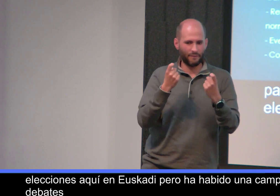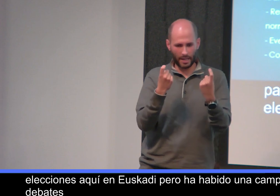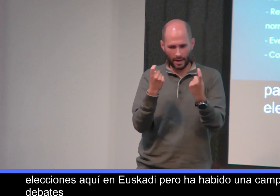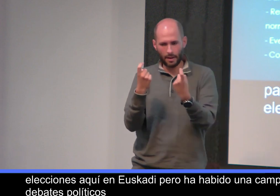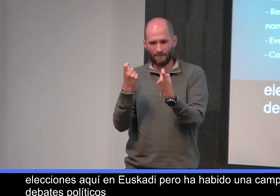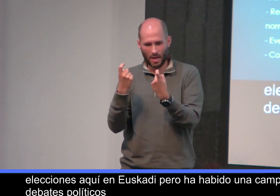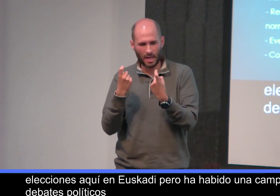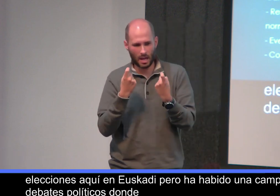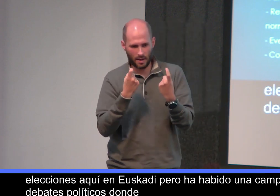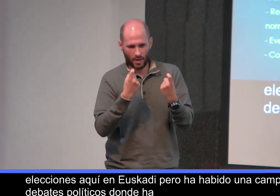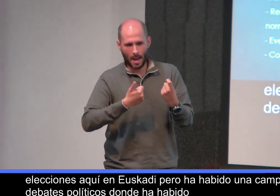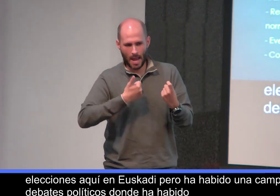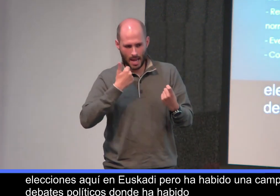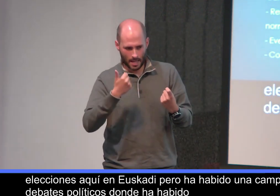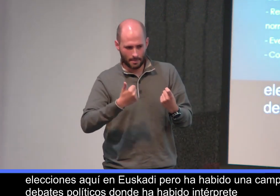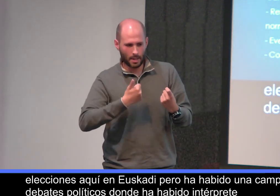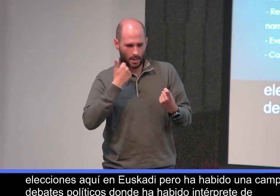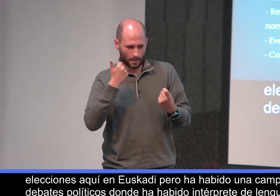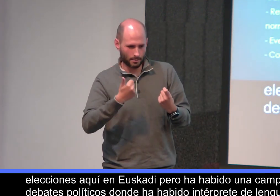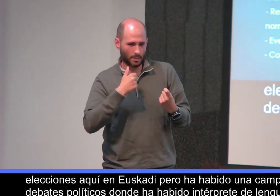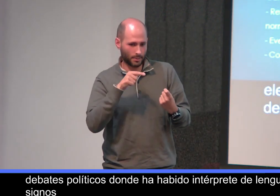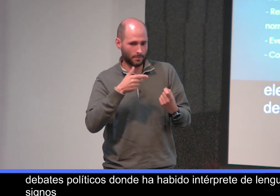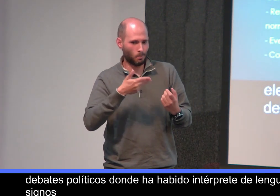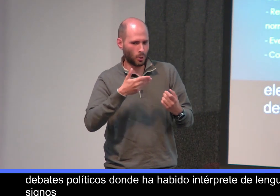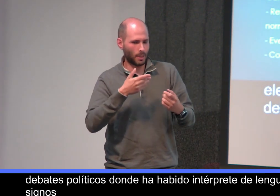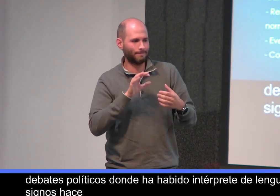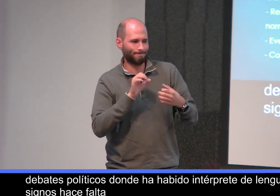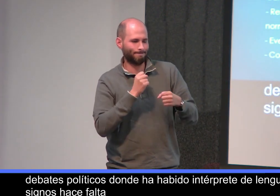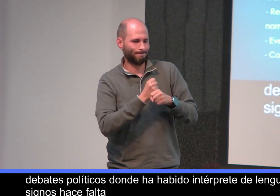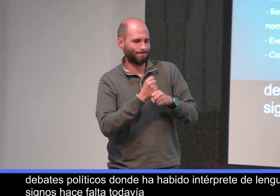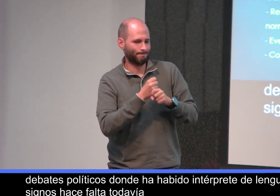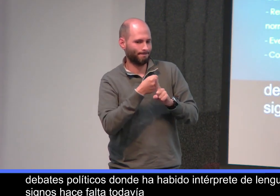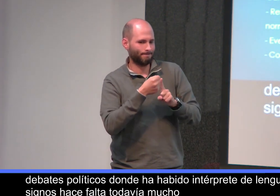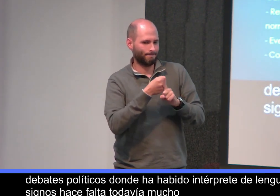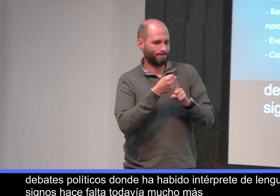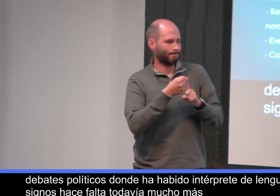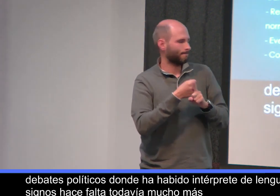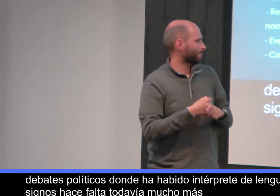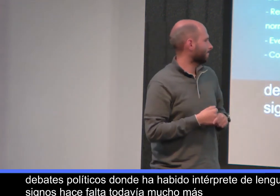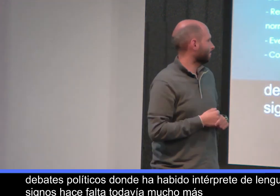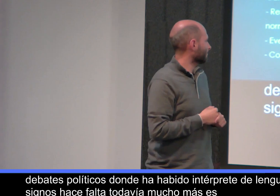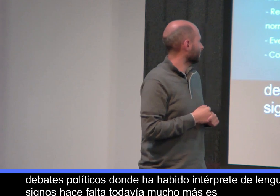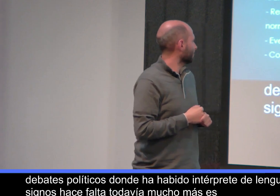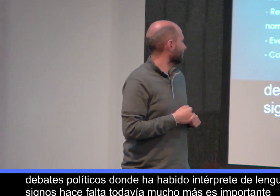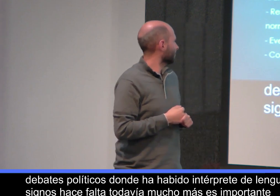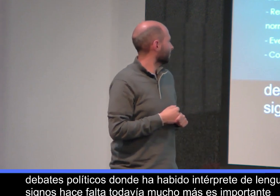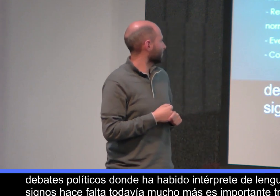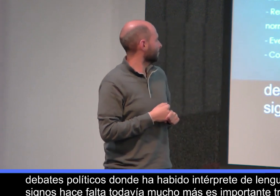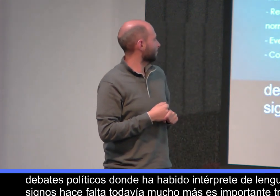donde ha habido intérprete de lengua de signos, hace falta todavía mucho más. Es importante trabajar por y para ello.